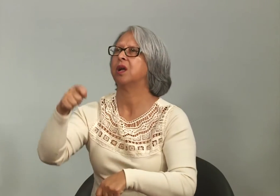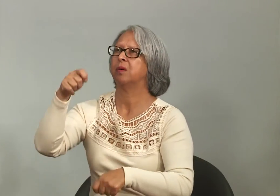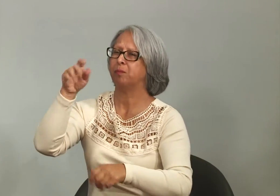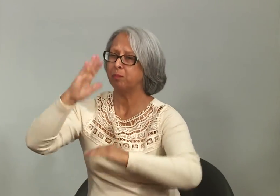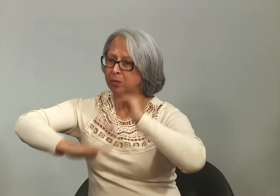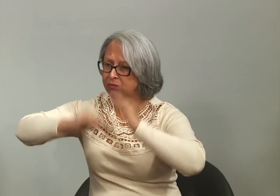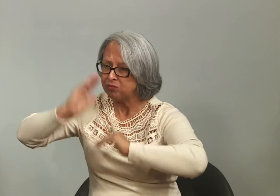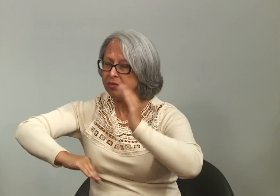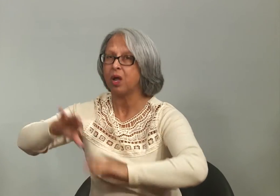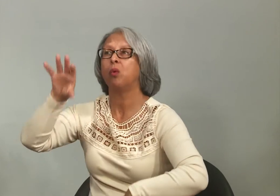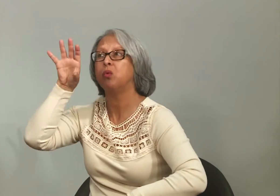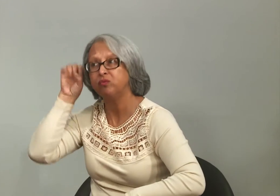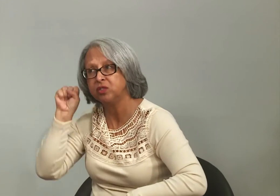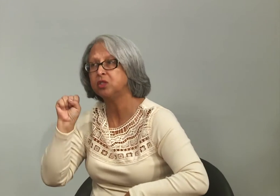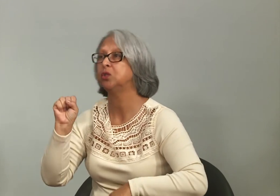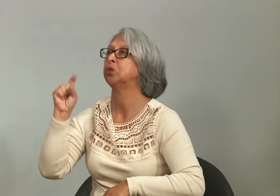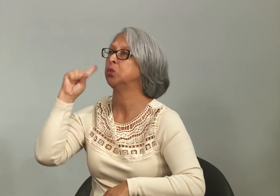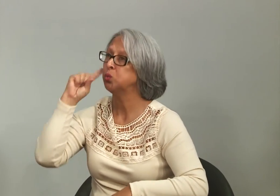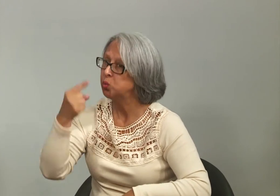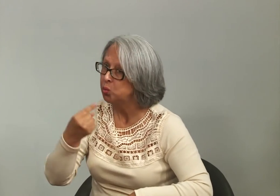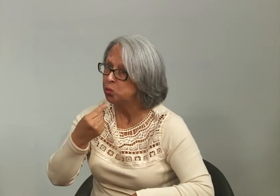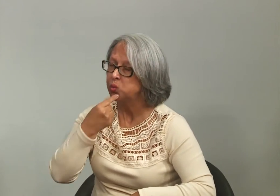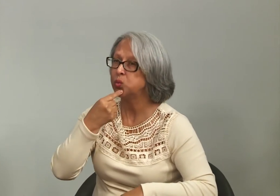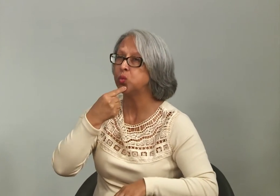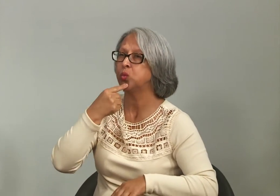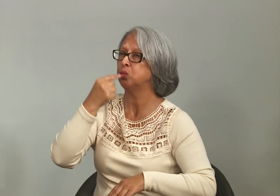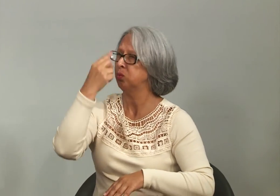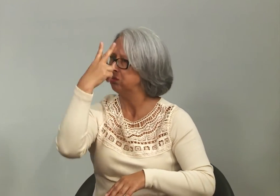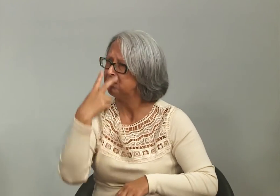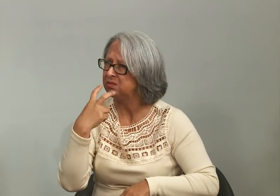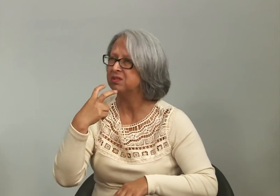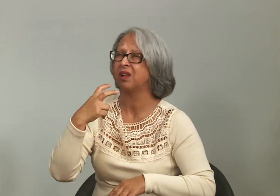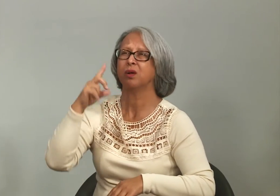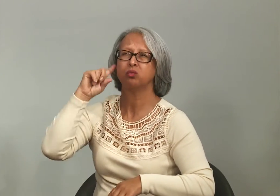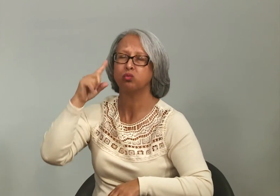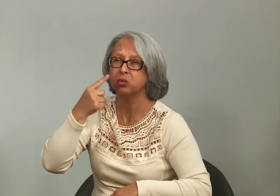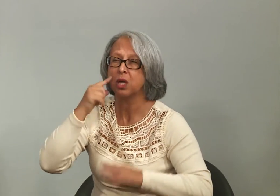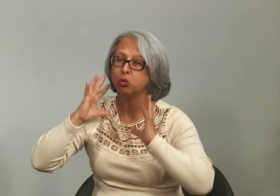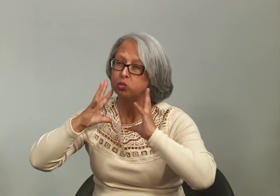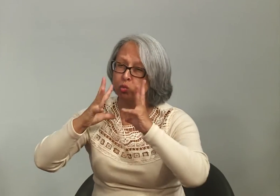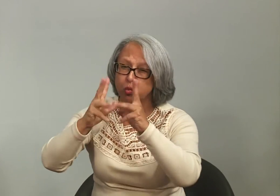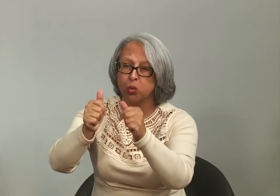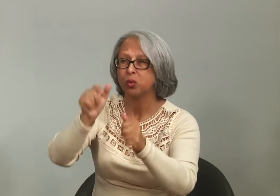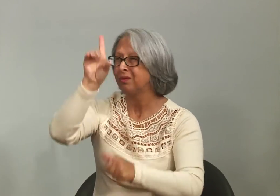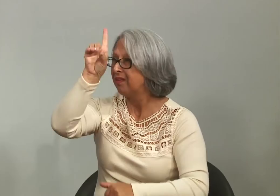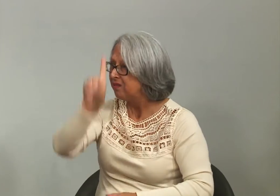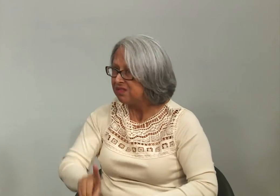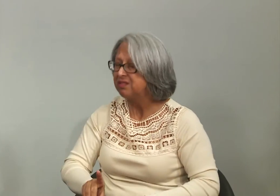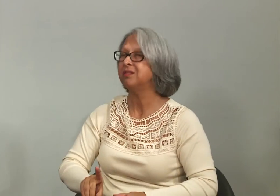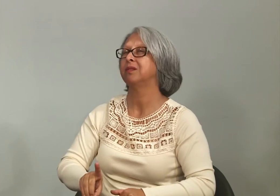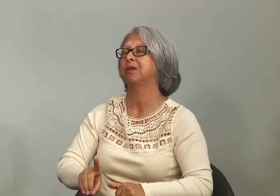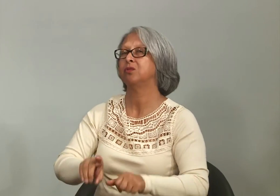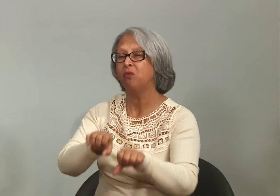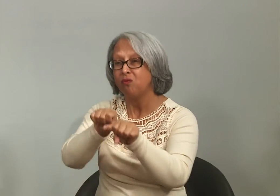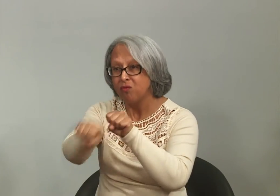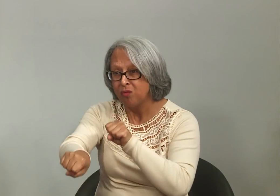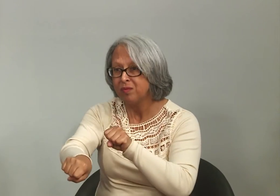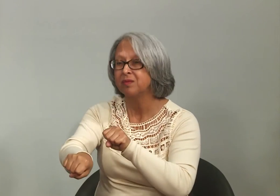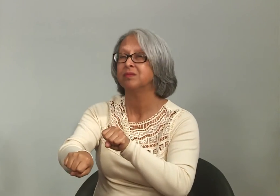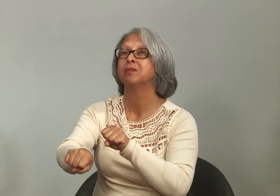pela necessidade de profissionais ouvintes e surdos, cegos, surdos cegos, todos os profissionais deficientes que possam